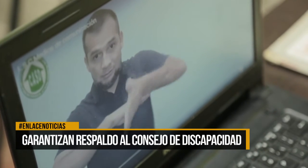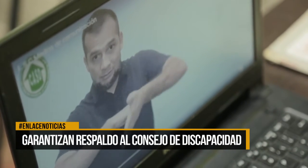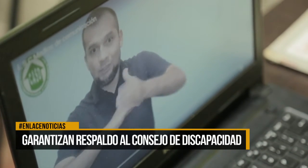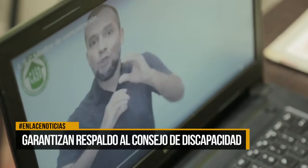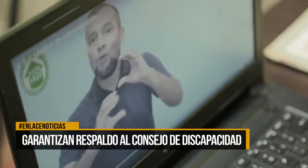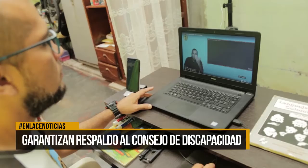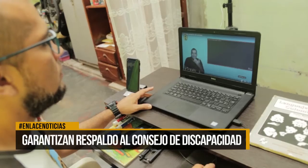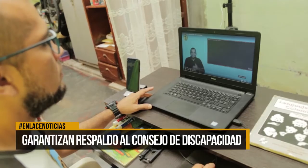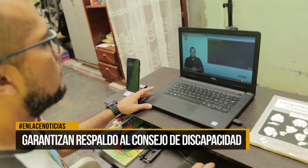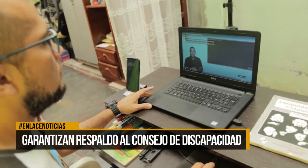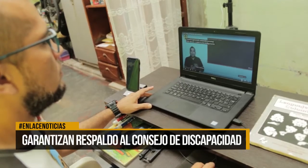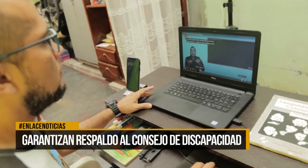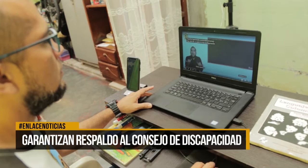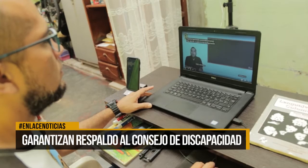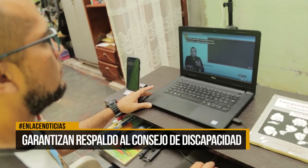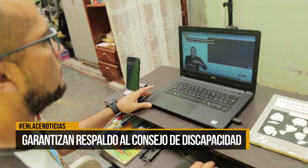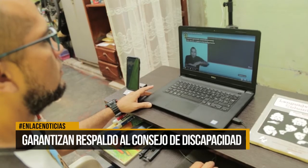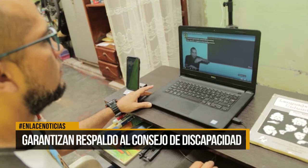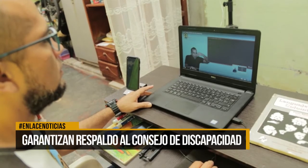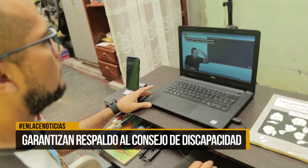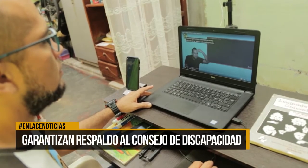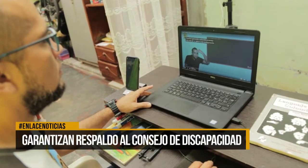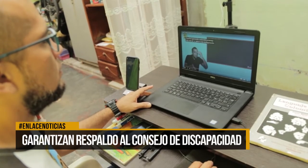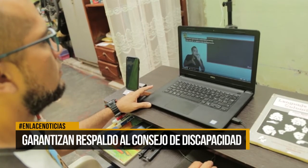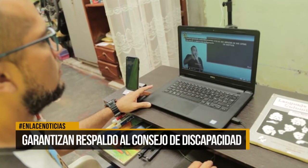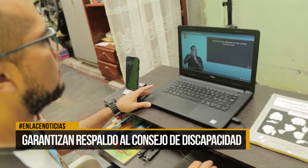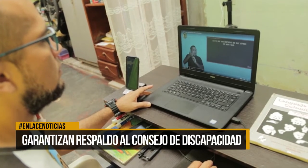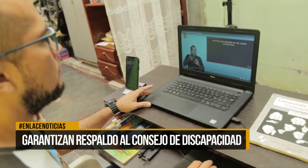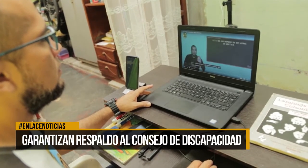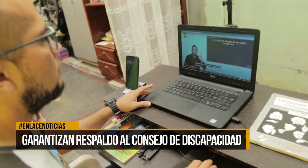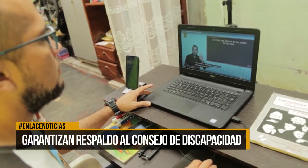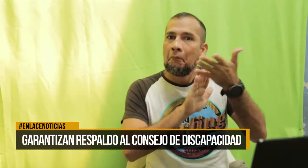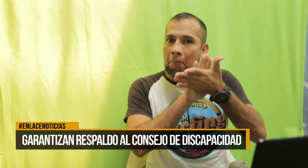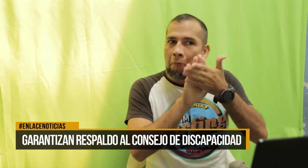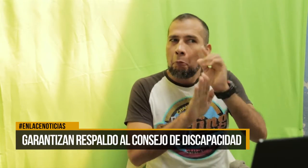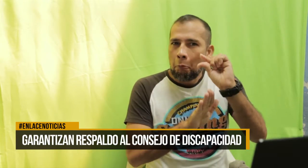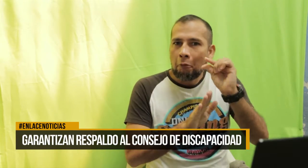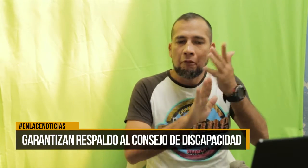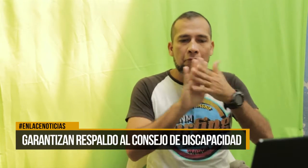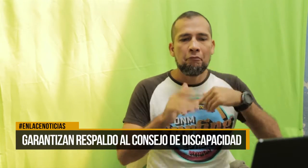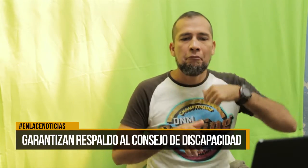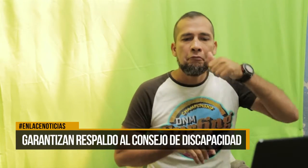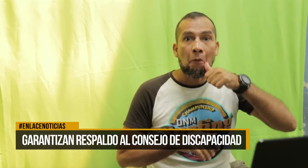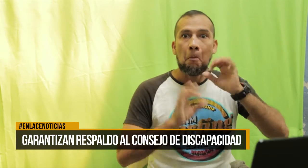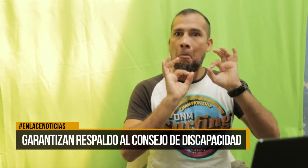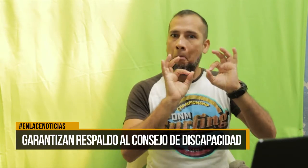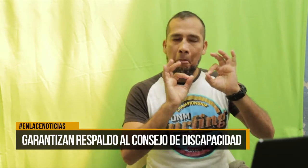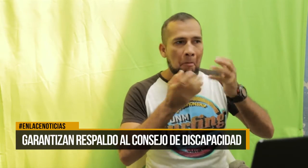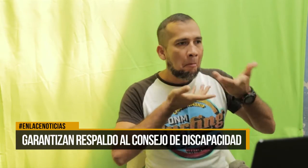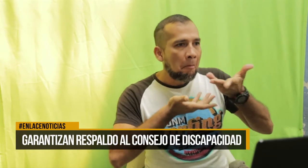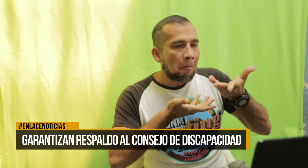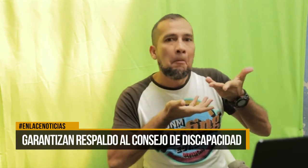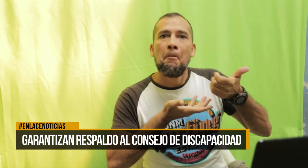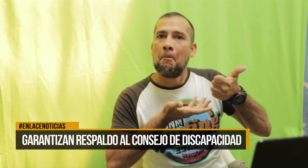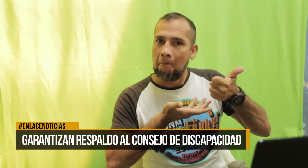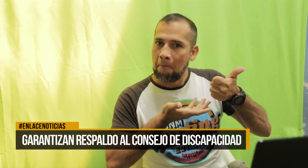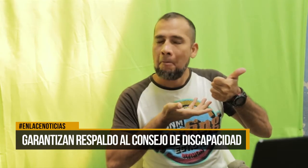confianza trabajarán en beneficio de su población. Pues sí fue una sorpresa de verdad porque anteriormente no había ese